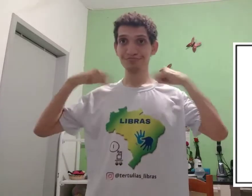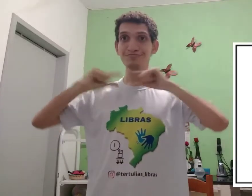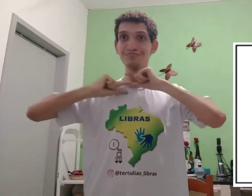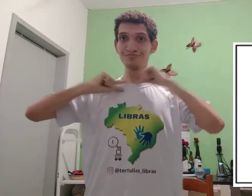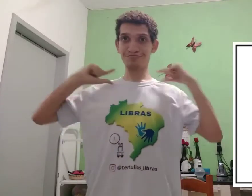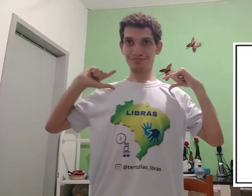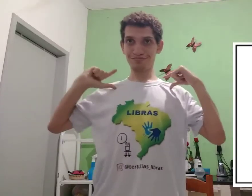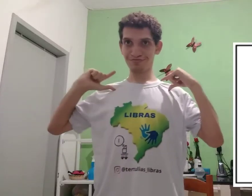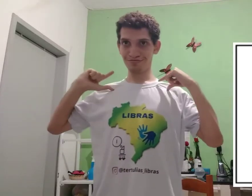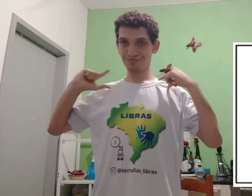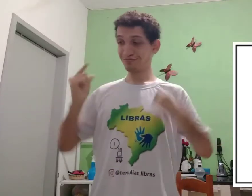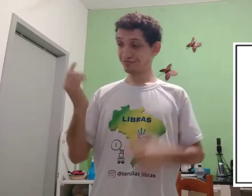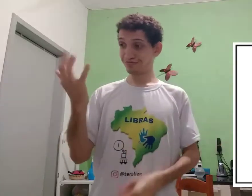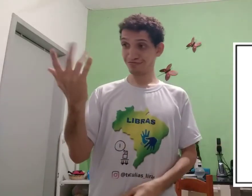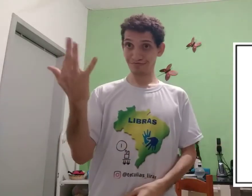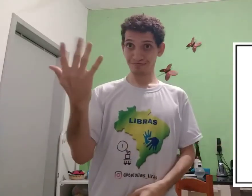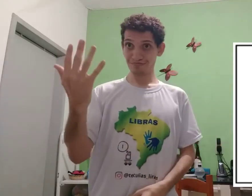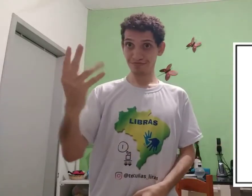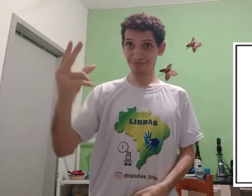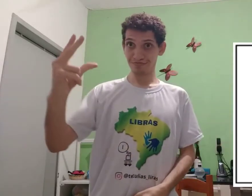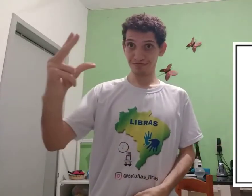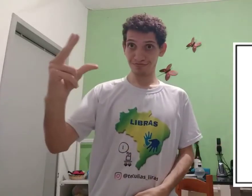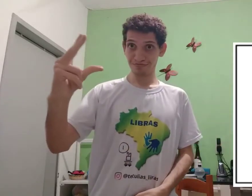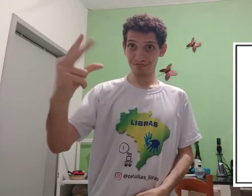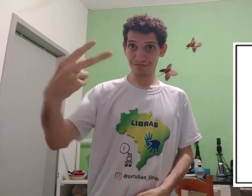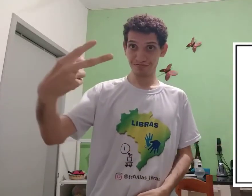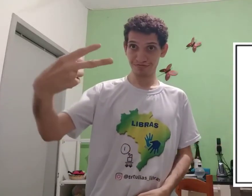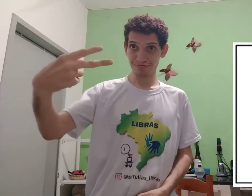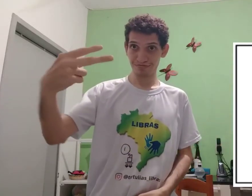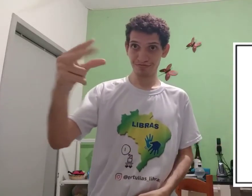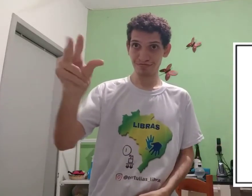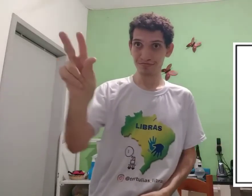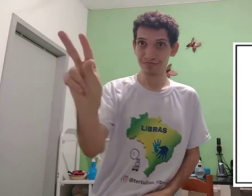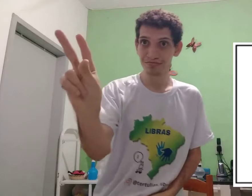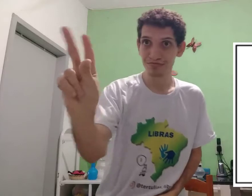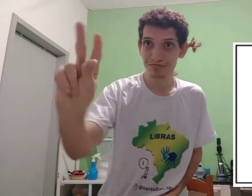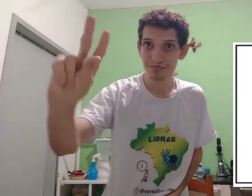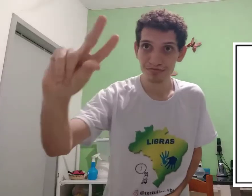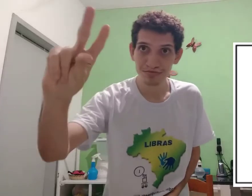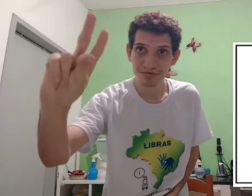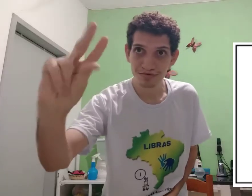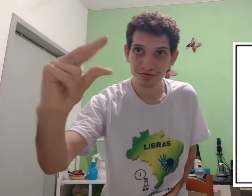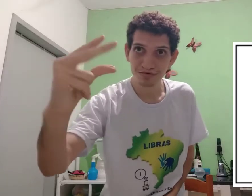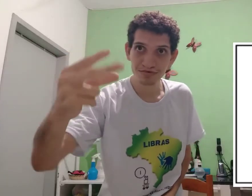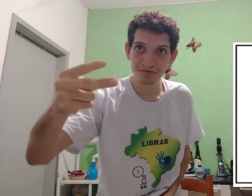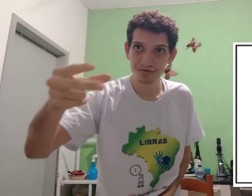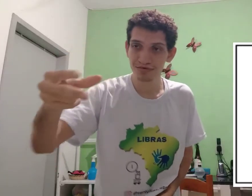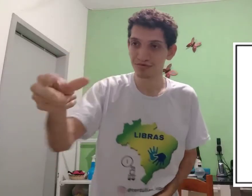daqui eu troco, mão nessa configuração de mão, assim,